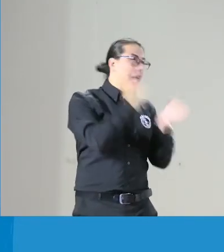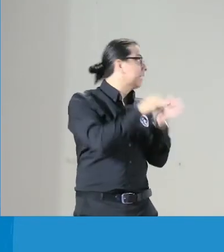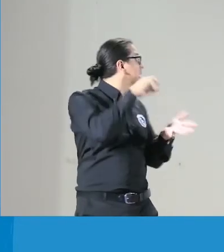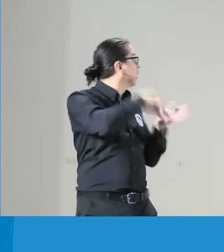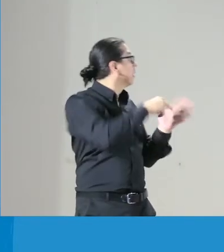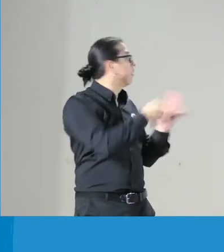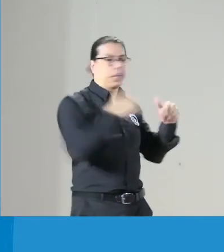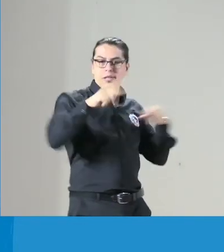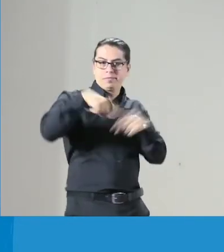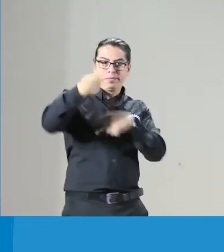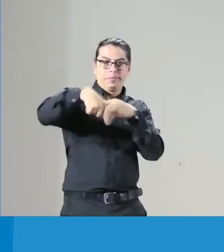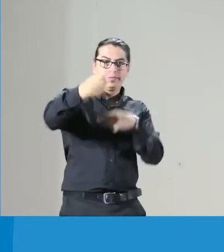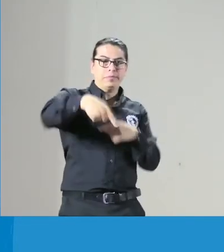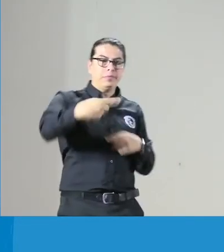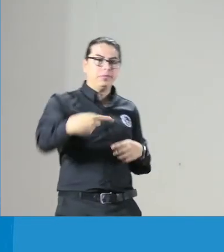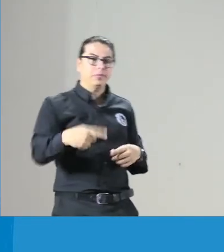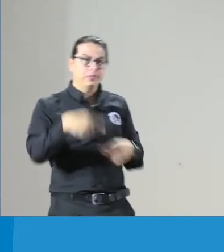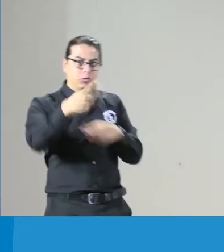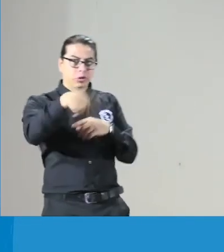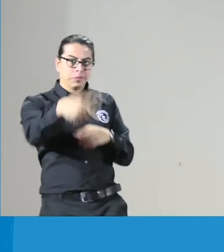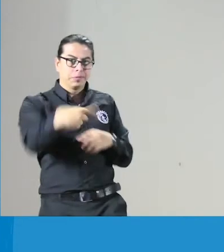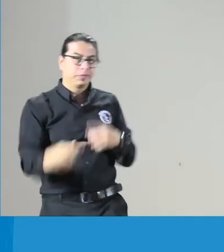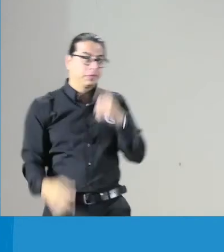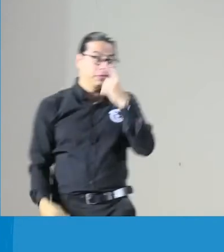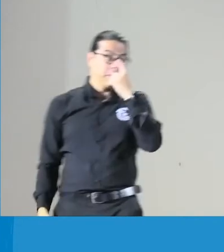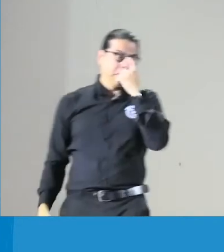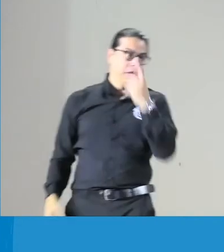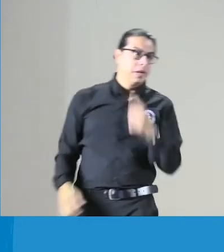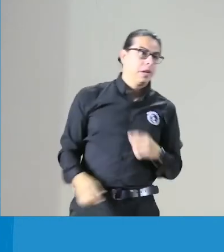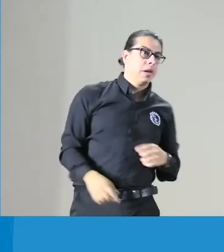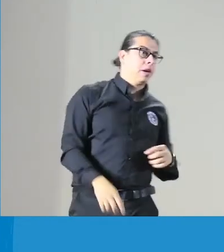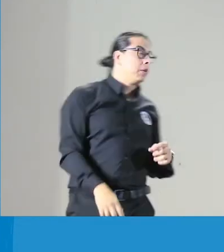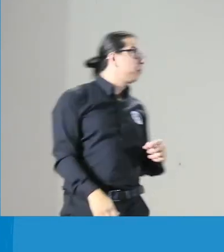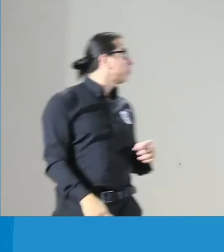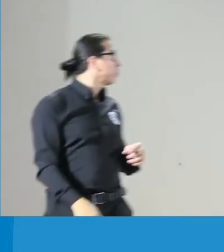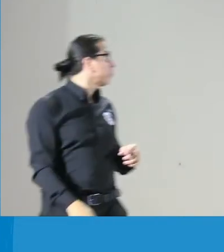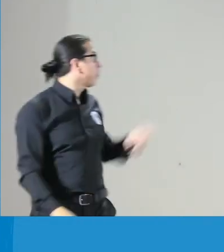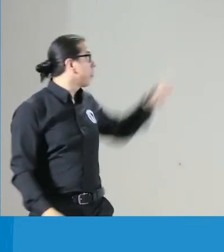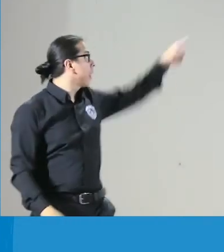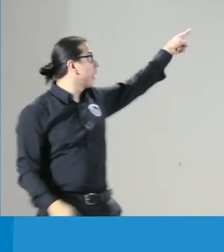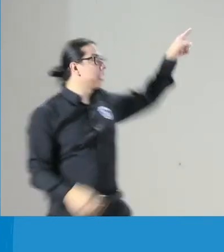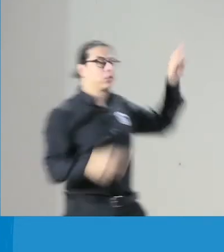pero Fenascol está batallado realmente. Entonces, la siguiente diapositiva, por favor.